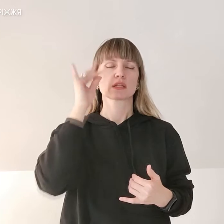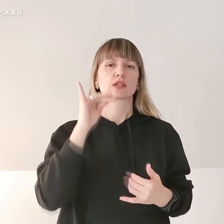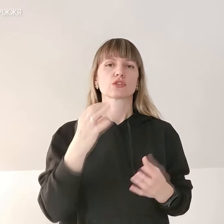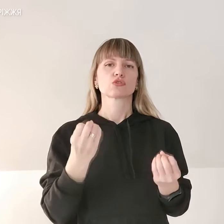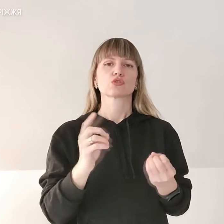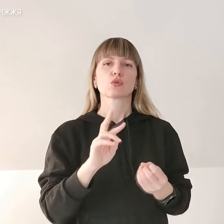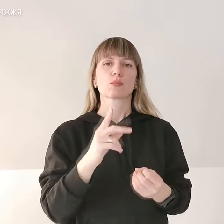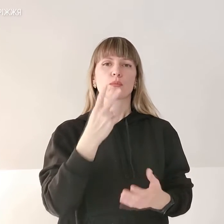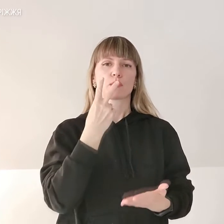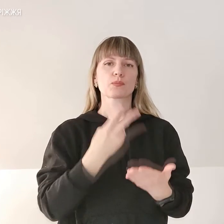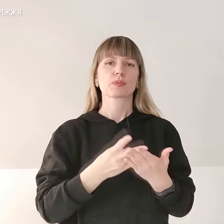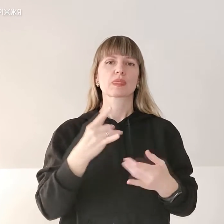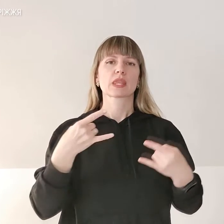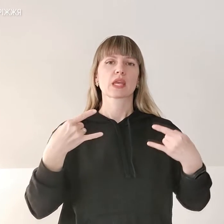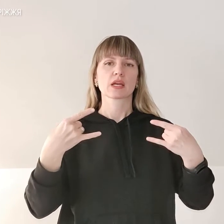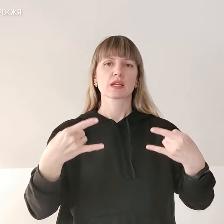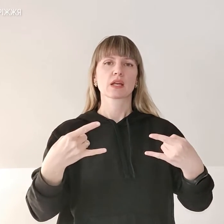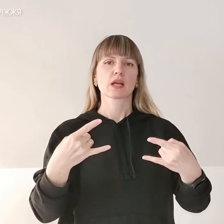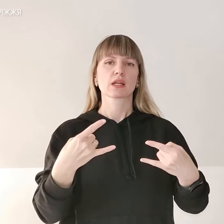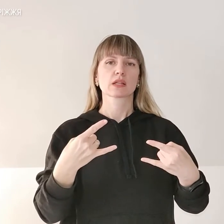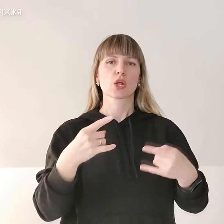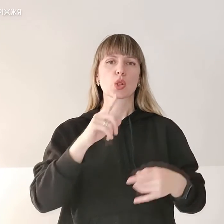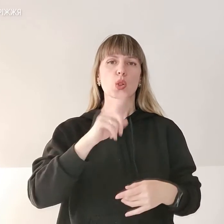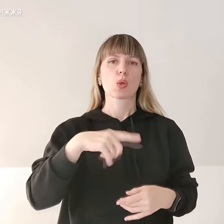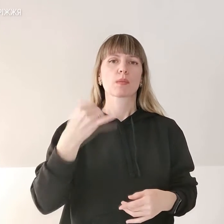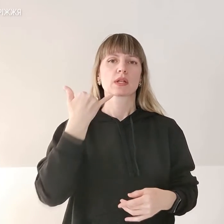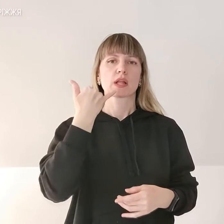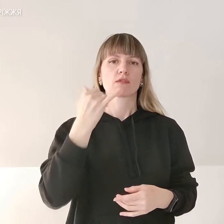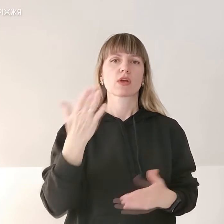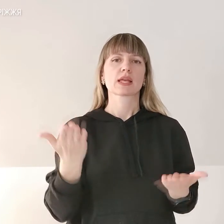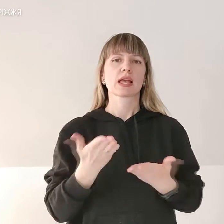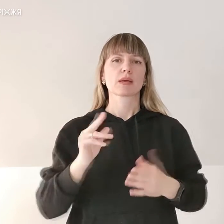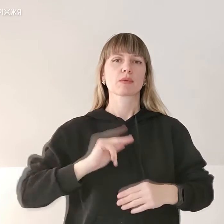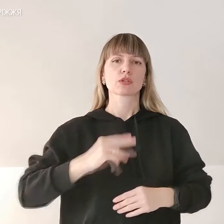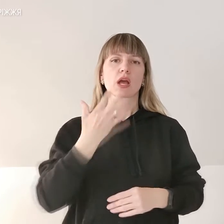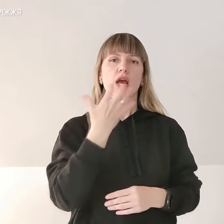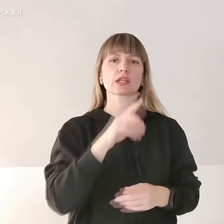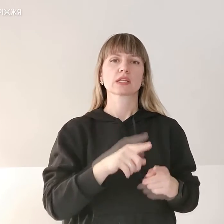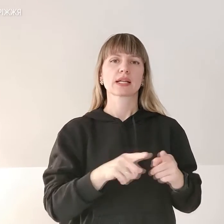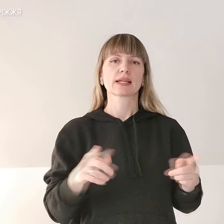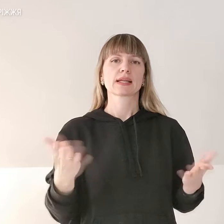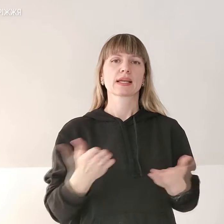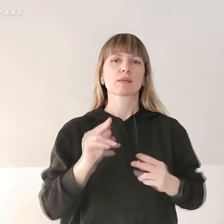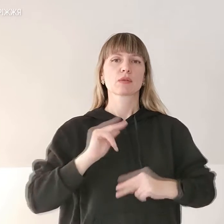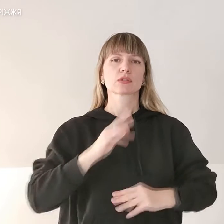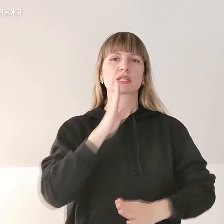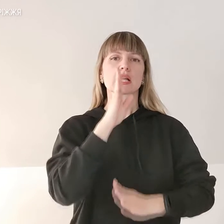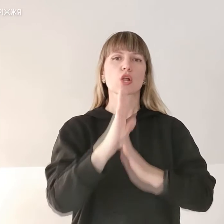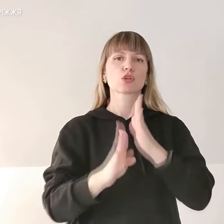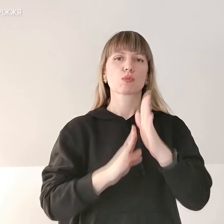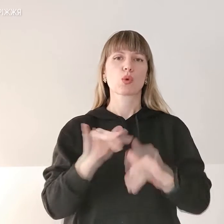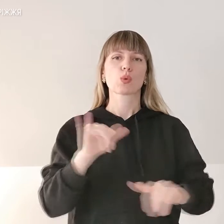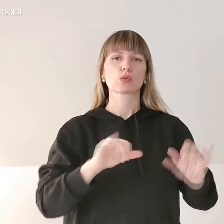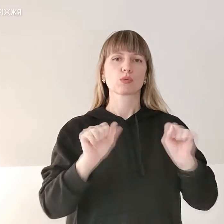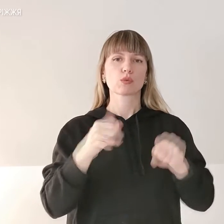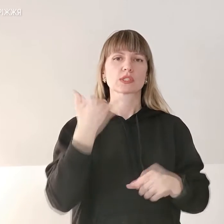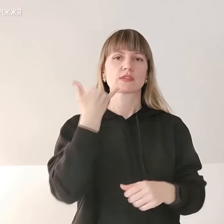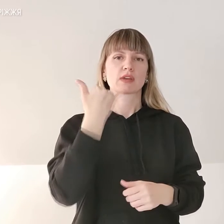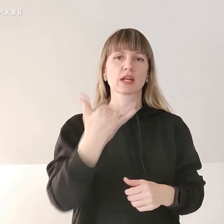продемонструвати на екрані, номери телефонів, які працюють, тобто гарячі лінії, які працюють цілотового, куди можна дзвонити та звертатися.